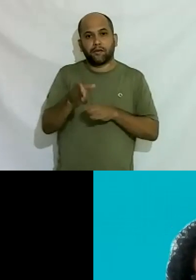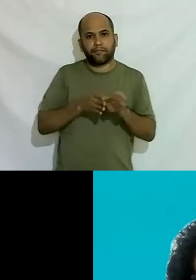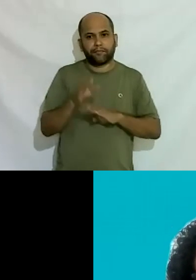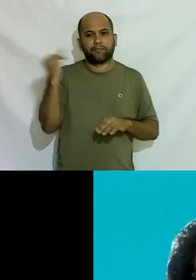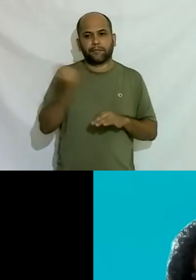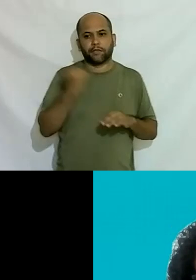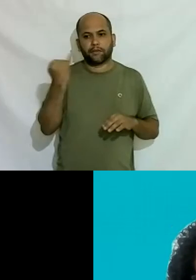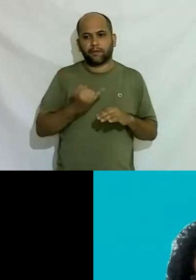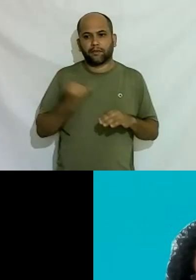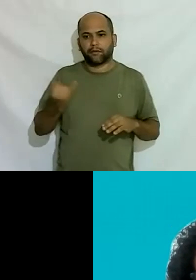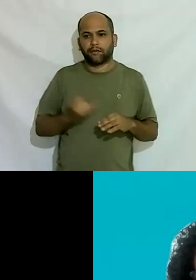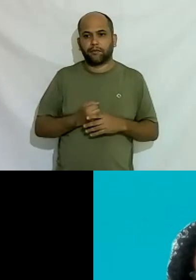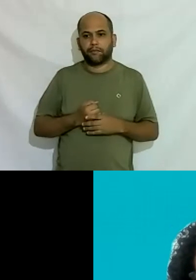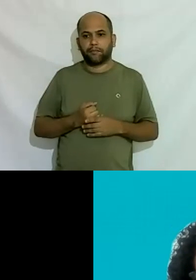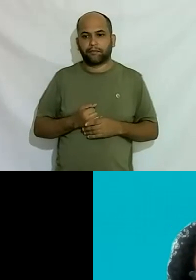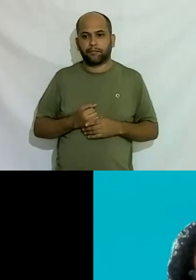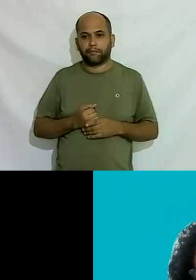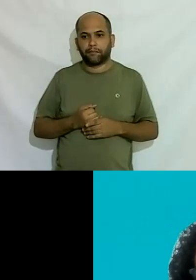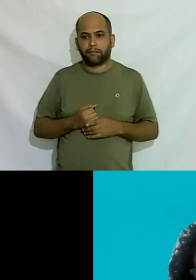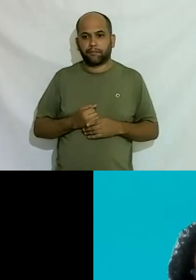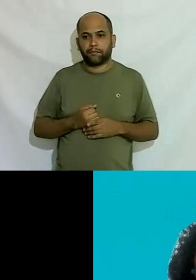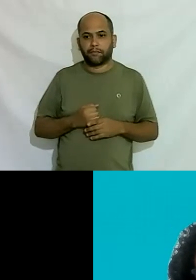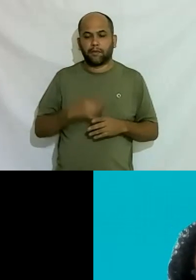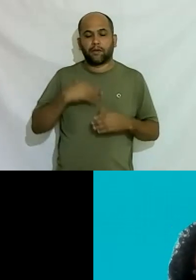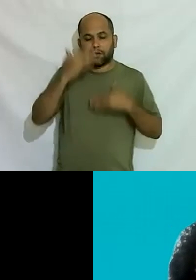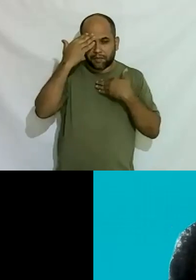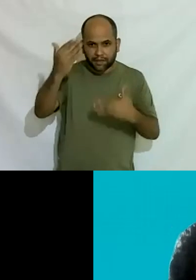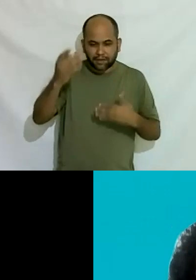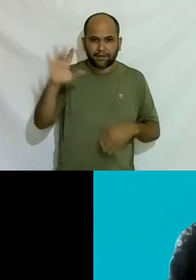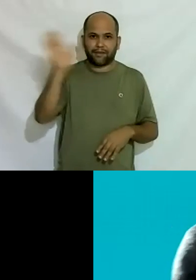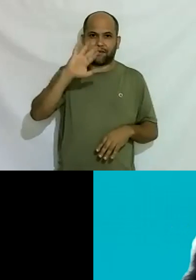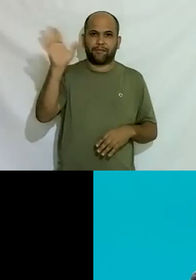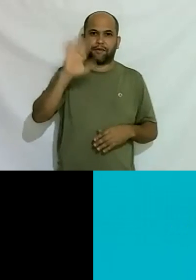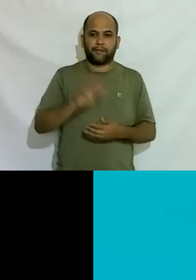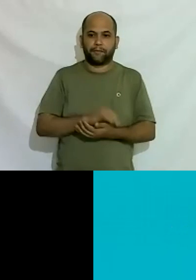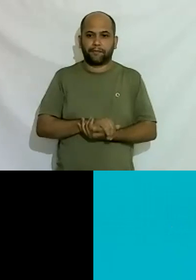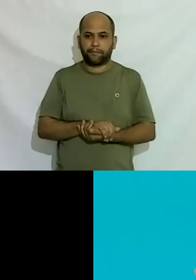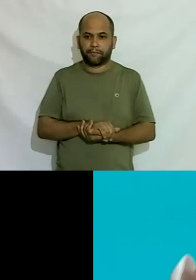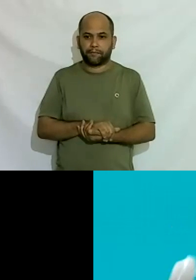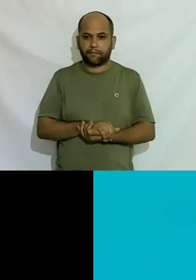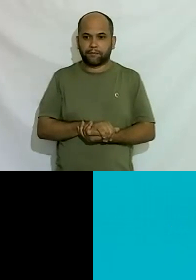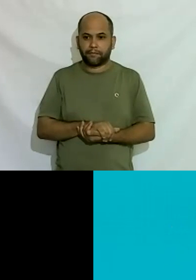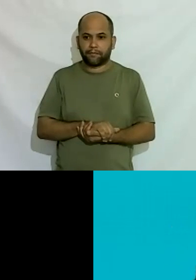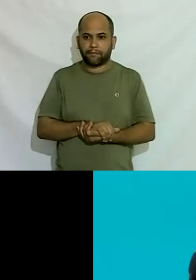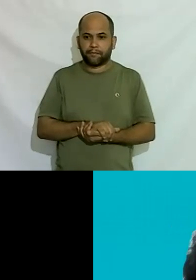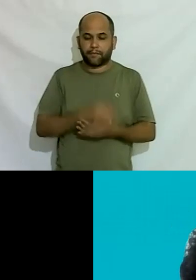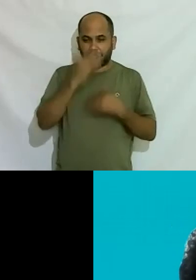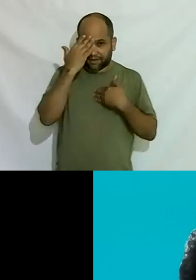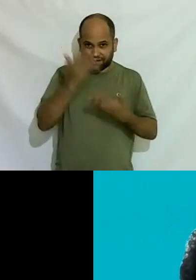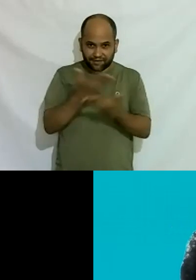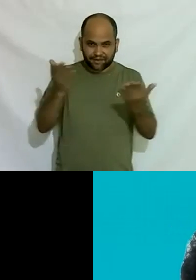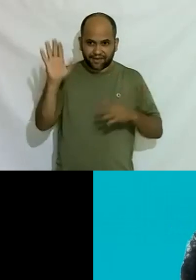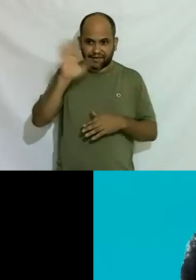nessa live às 18 horas pessoal muito obrigado e até a próxima obrigado um beijo para todo mundo tchau tchau